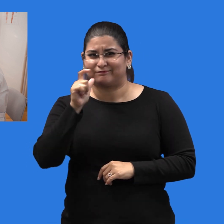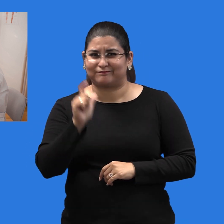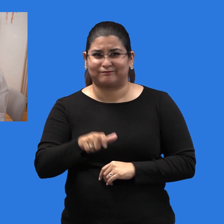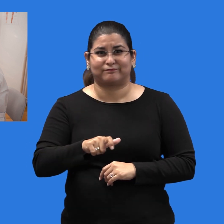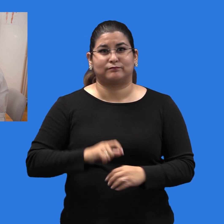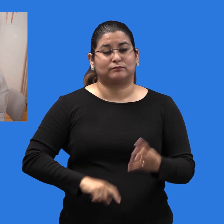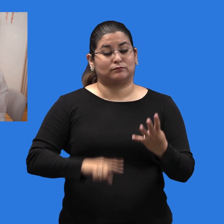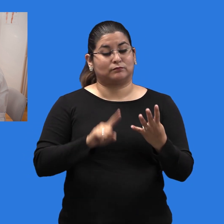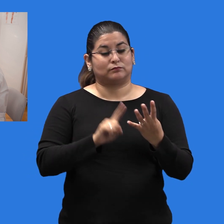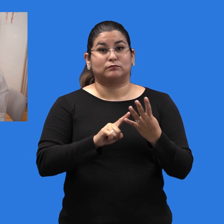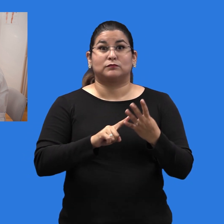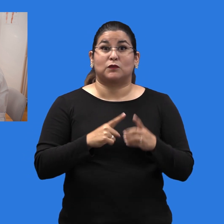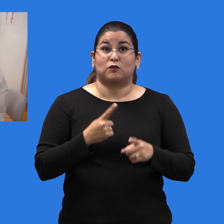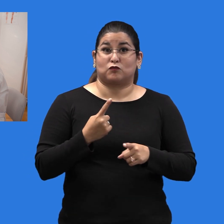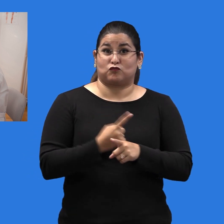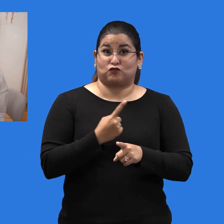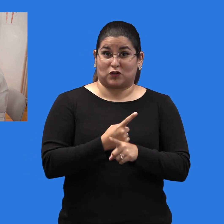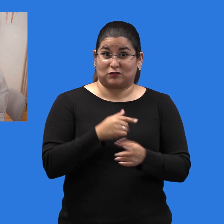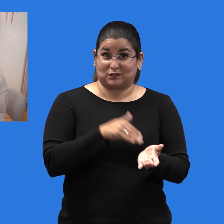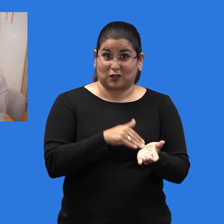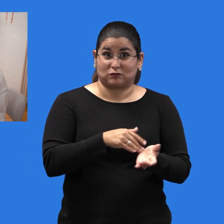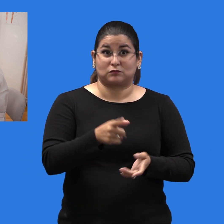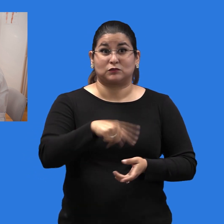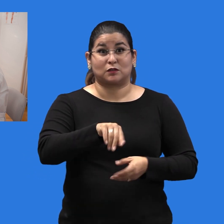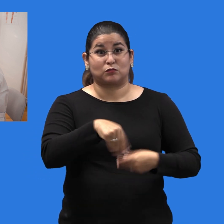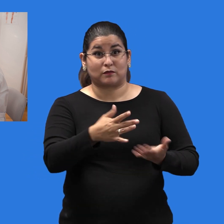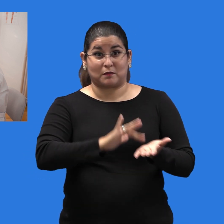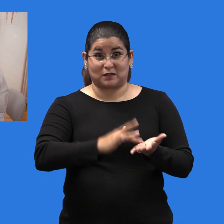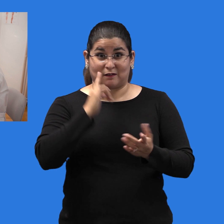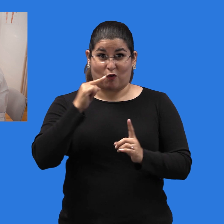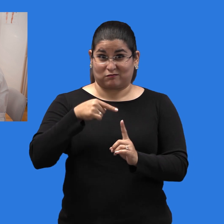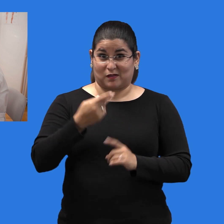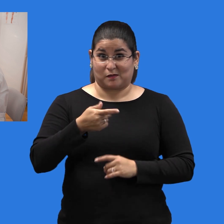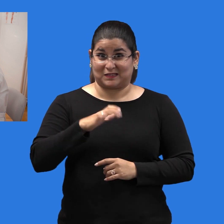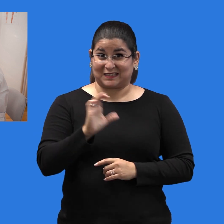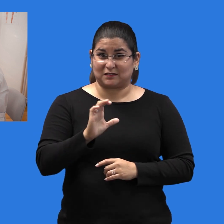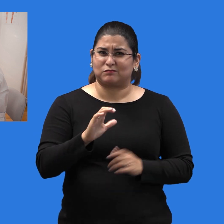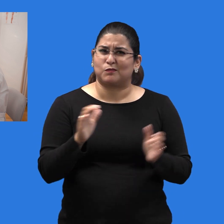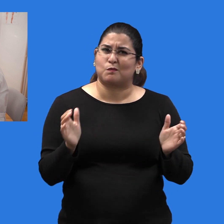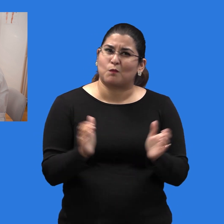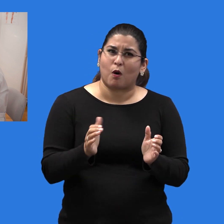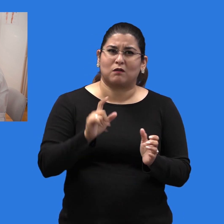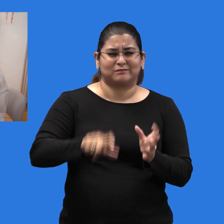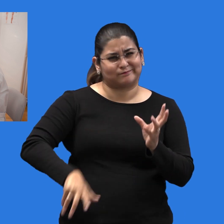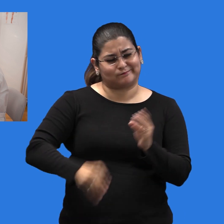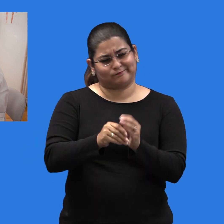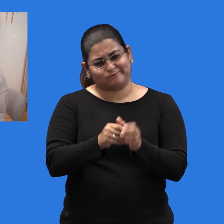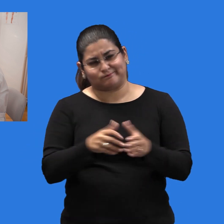en la menor cantidad de visitas posible. Ampliar la cantidad de proveedores de atención primaria que tratan